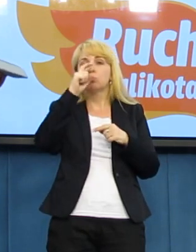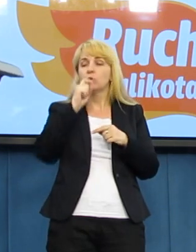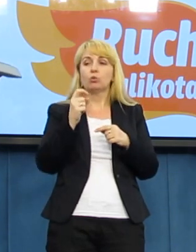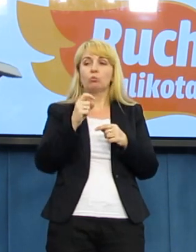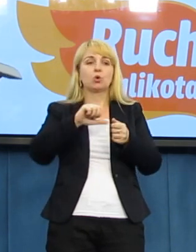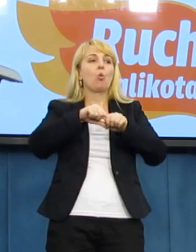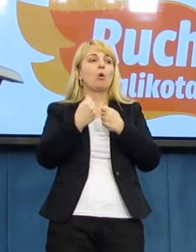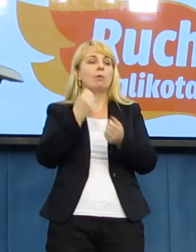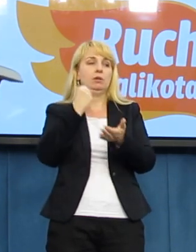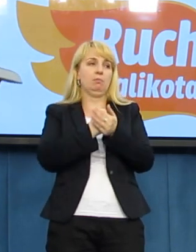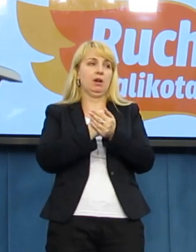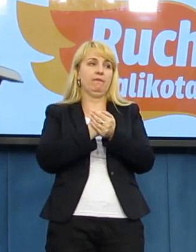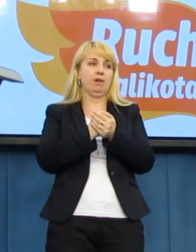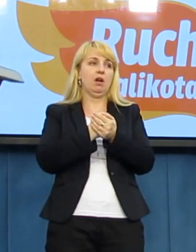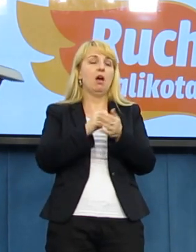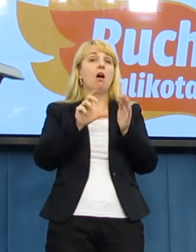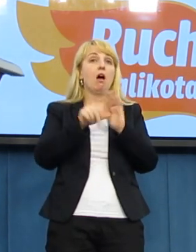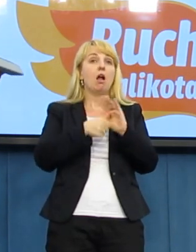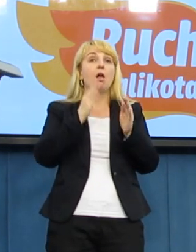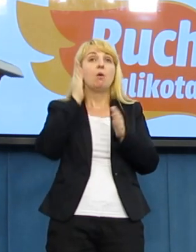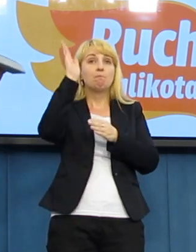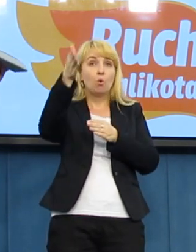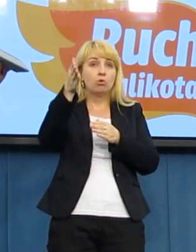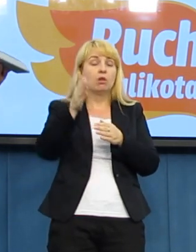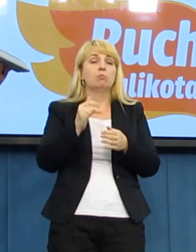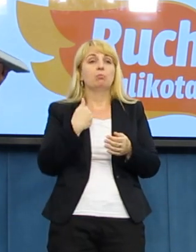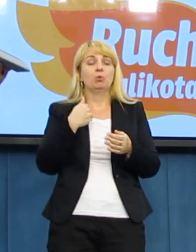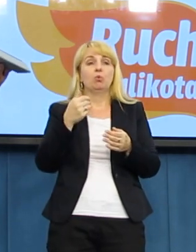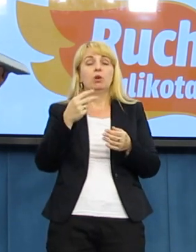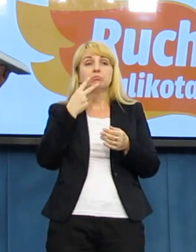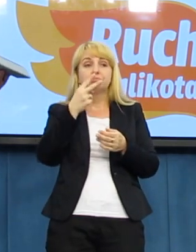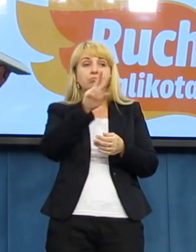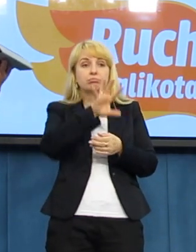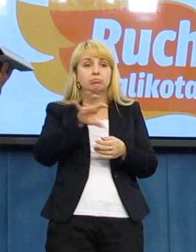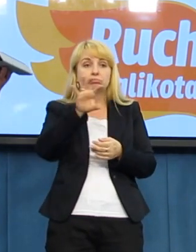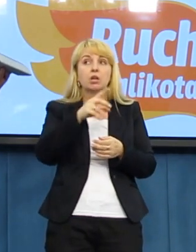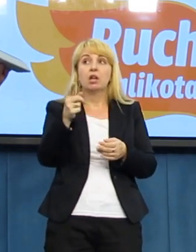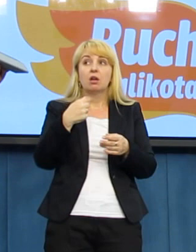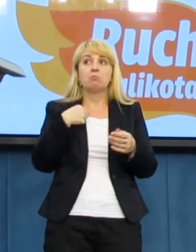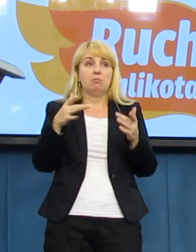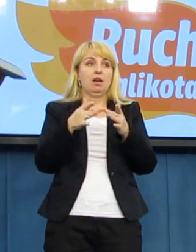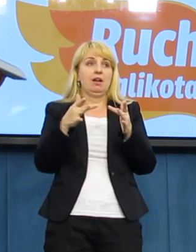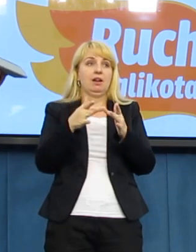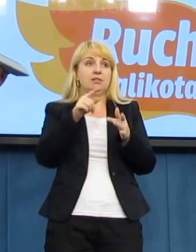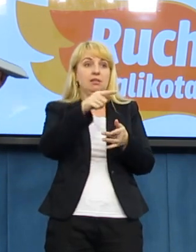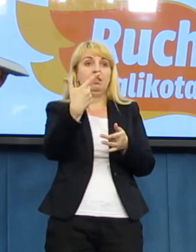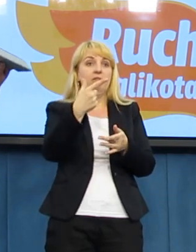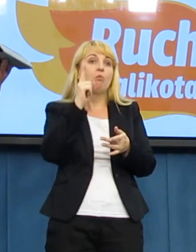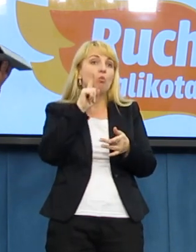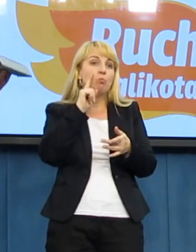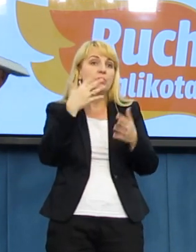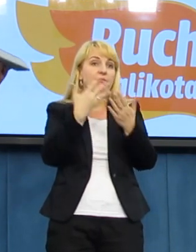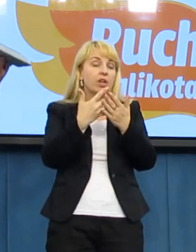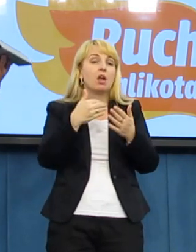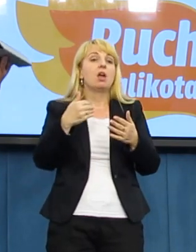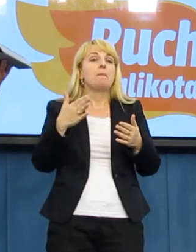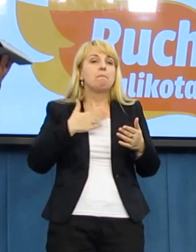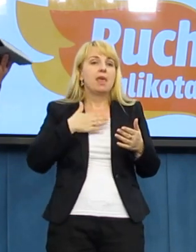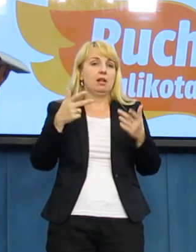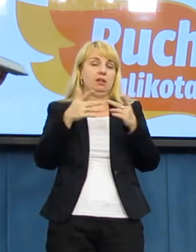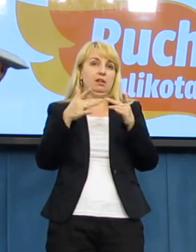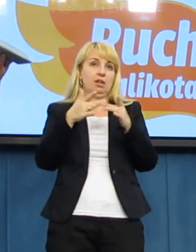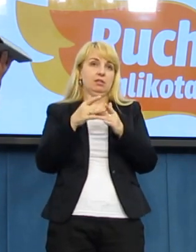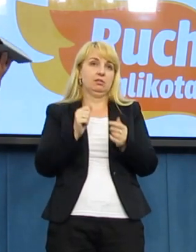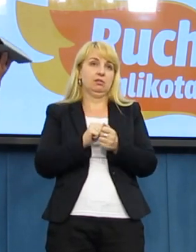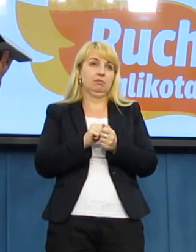okazało się to w jakimś czasie, że oni mieli rację. Podobne, podobne czynności wykonują przedstawiciele wolnych konopi. Oni walczą z